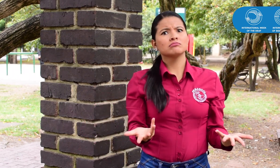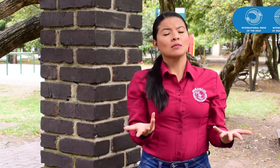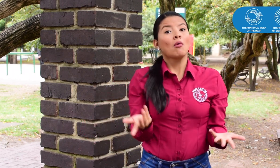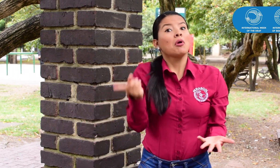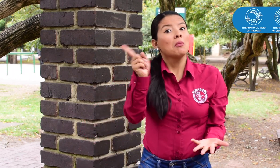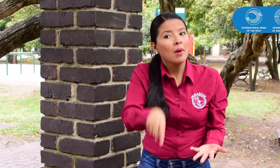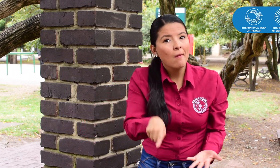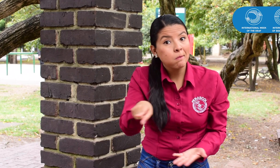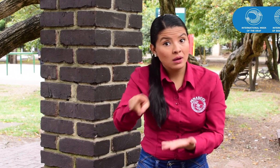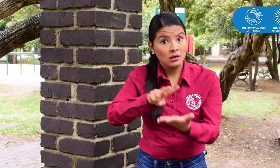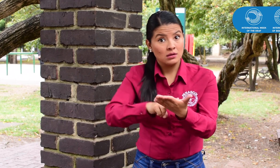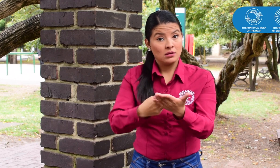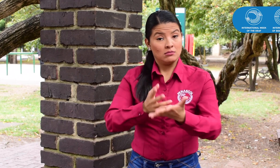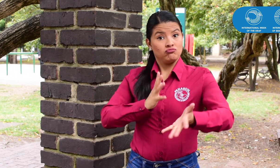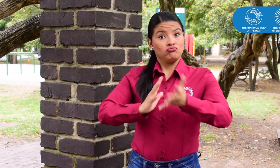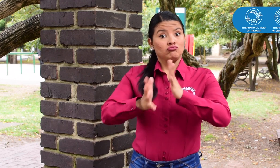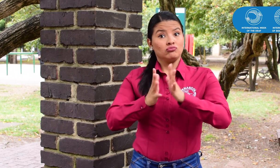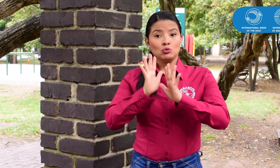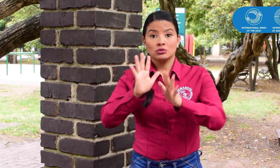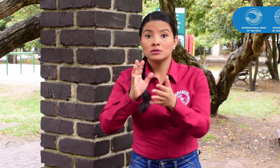ni cuentan con el servicio de interpretación.